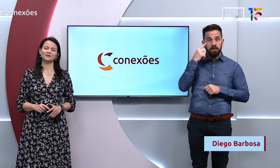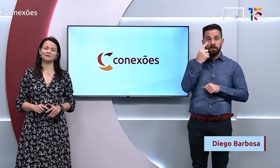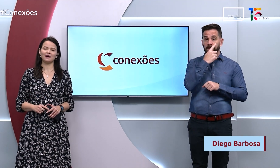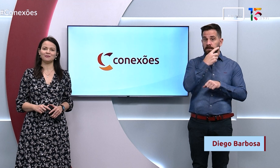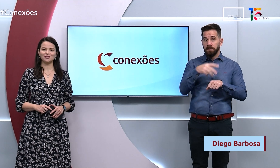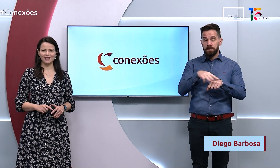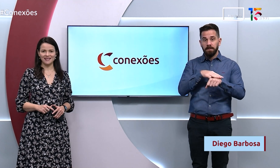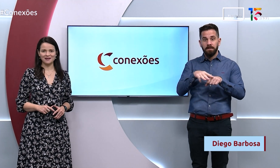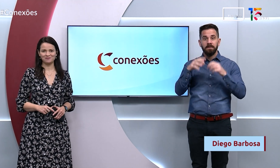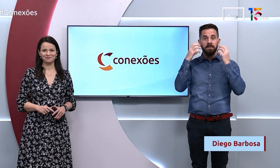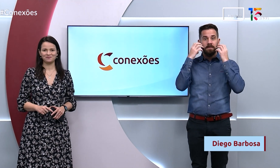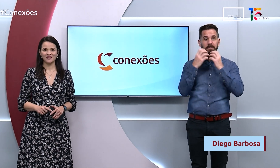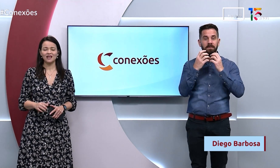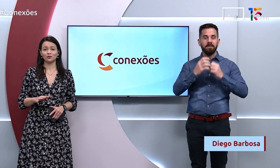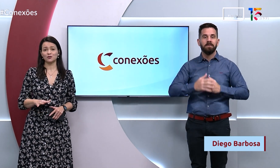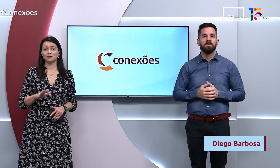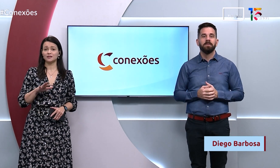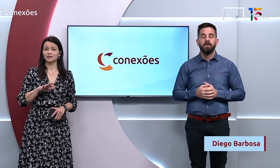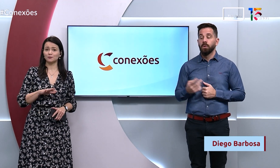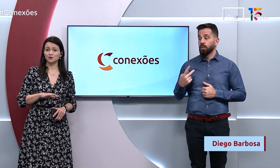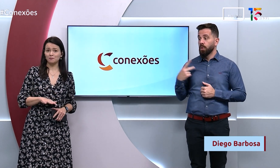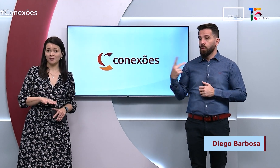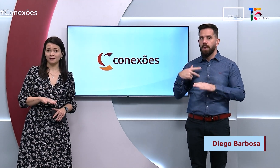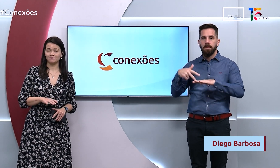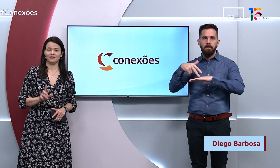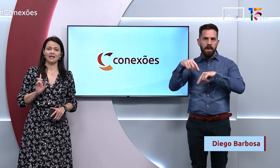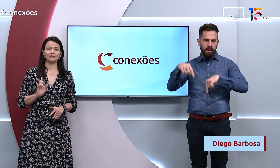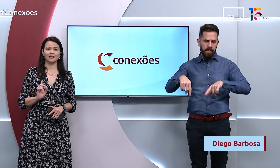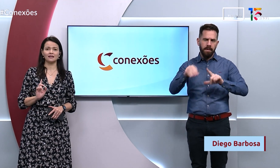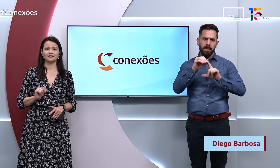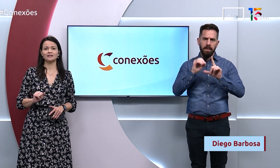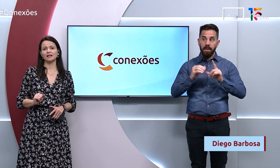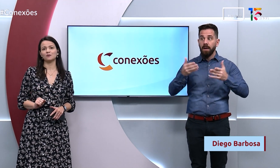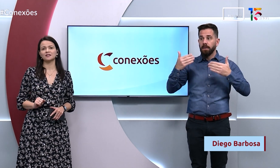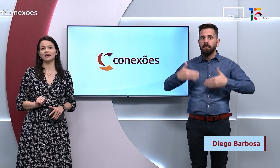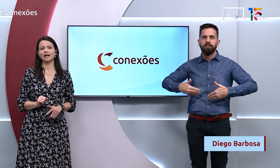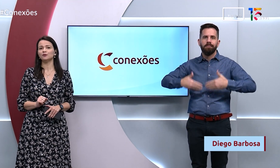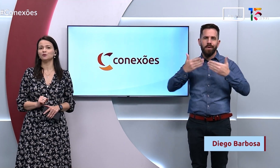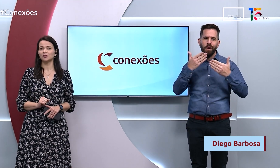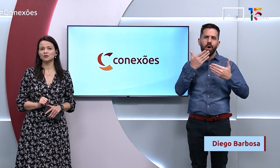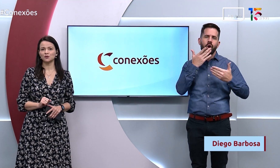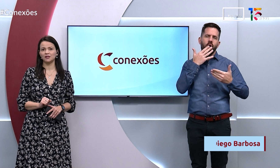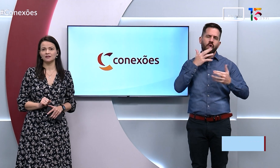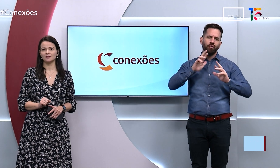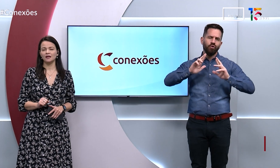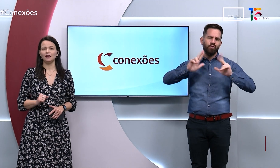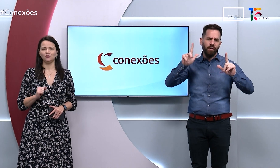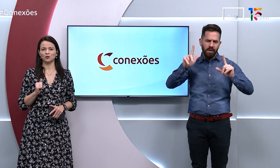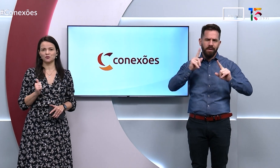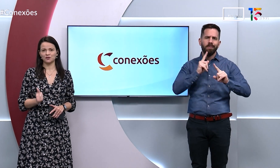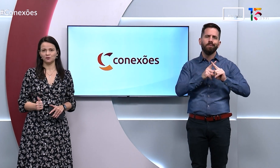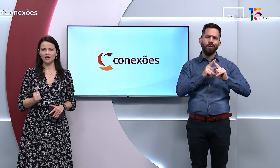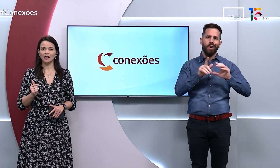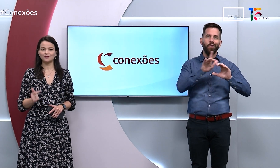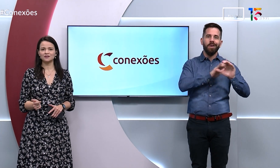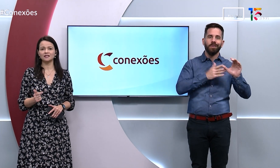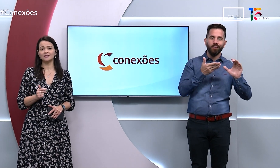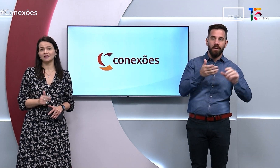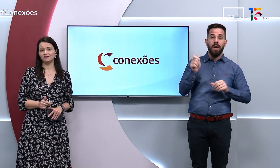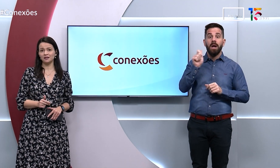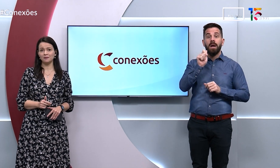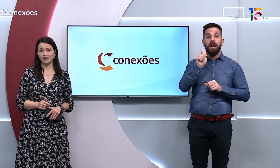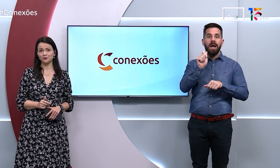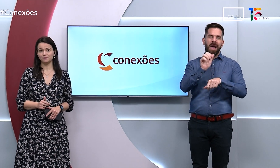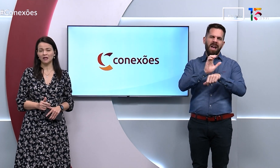castanhos e barba cheia. Nós dois estamos de pé e atrás está o cenário do Conexões, em tons de azul claro,